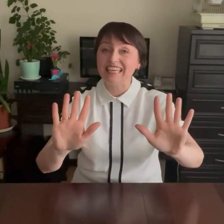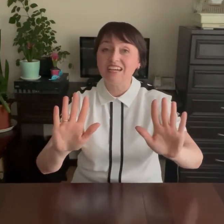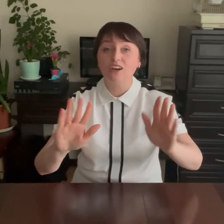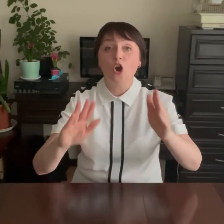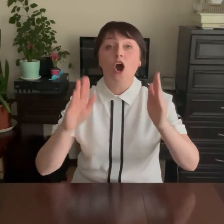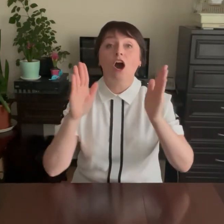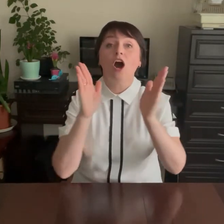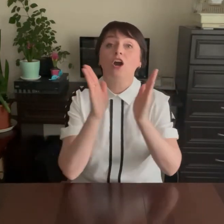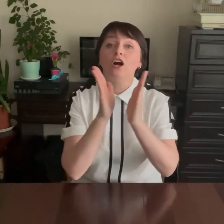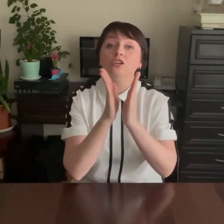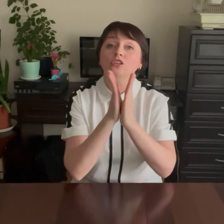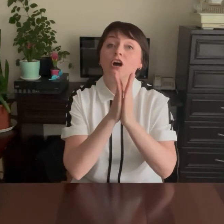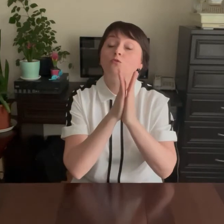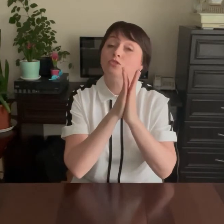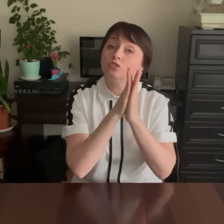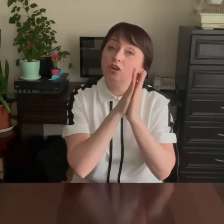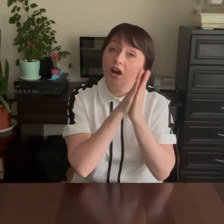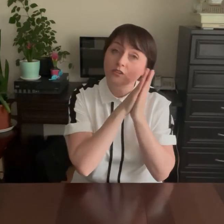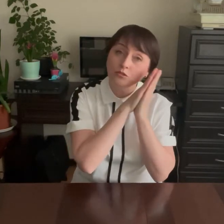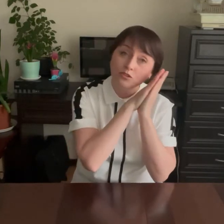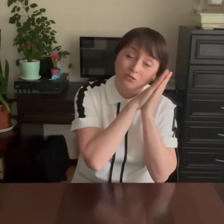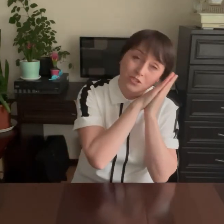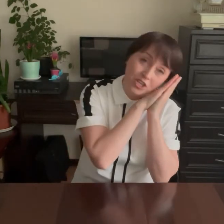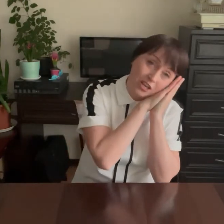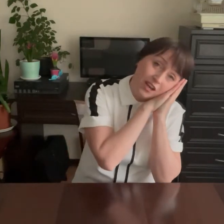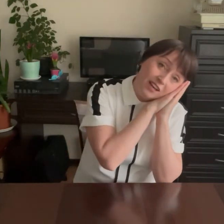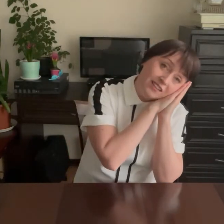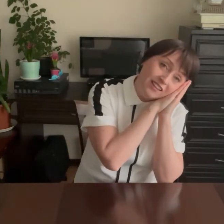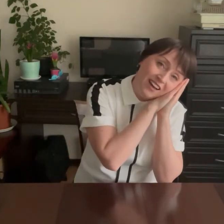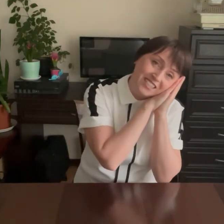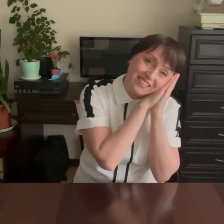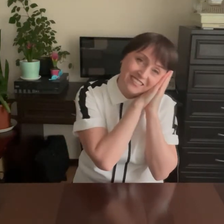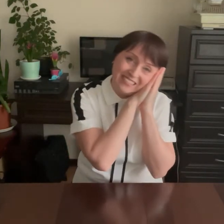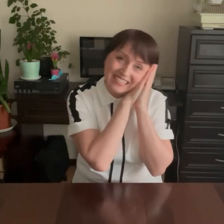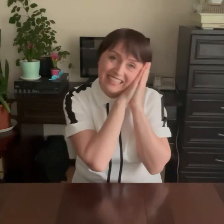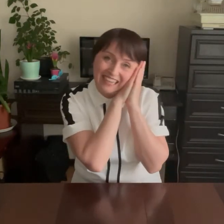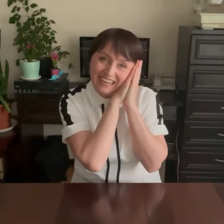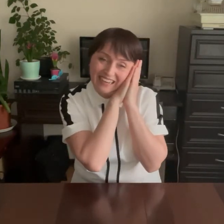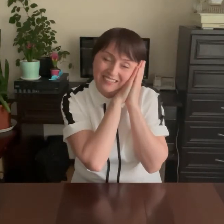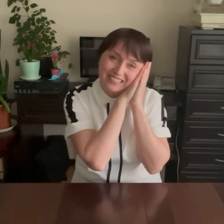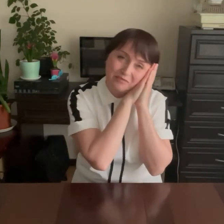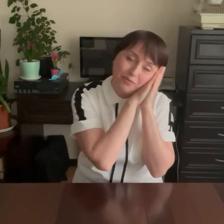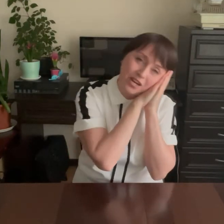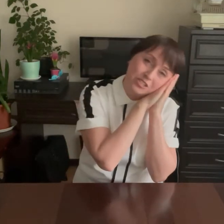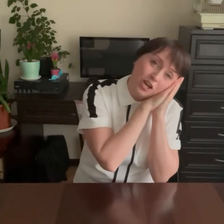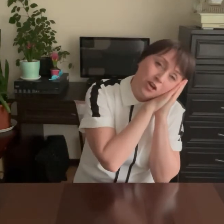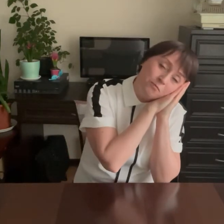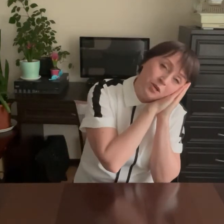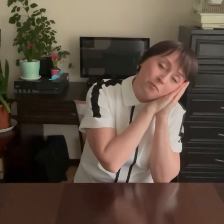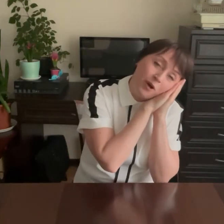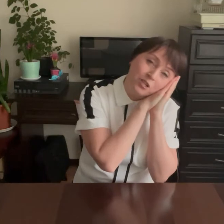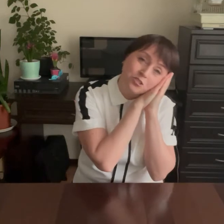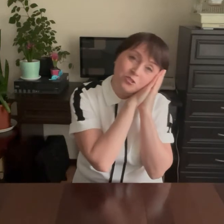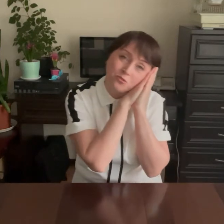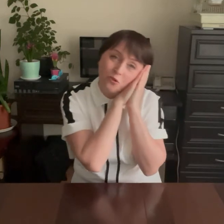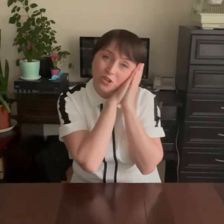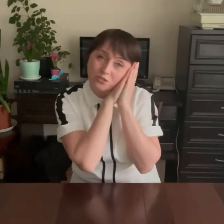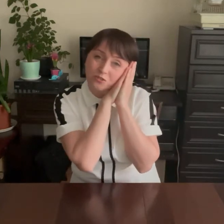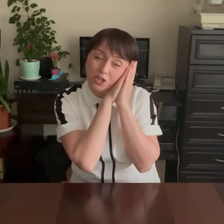А когда устанут ручки, наши ручки ляжут спать! Мы под щёчку их